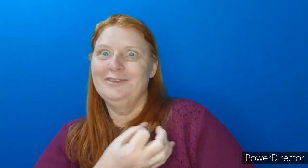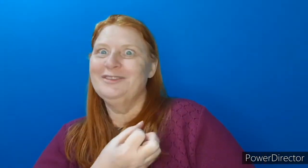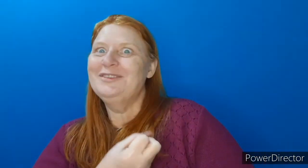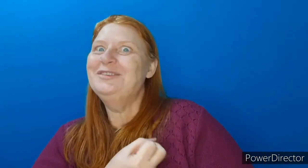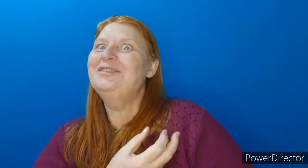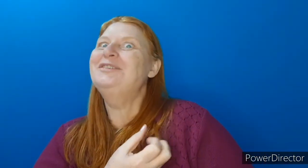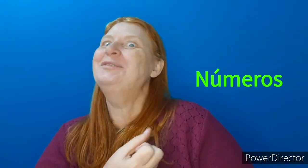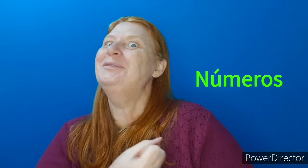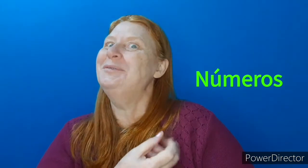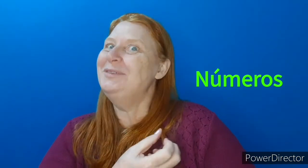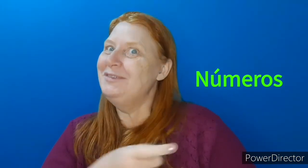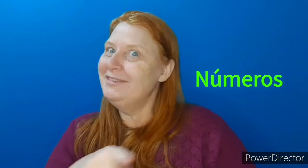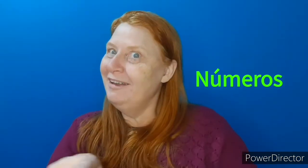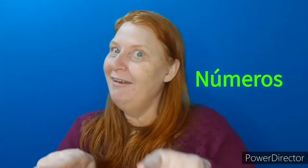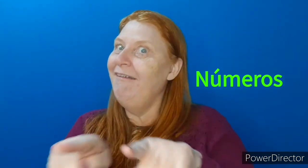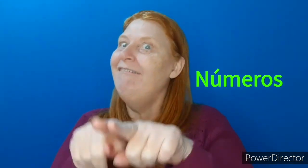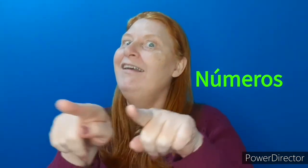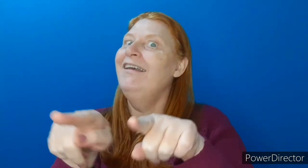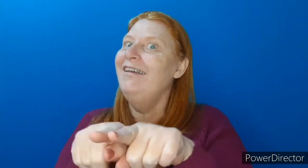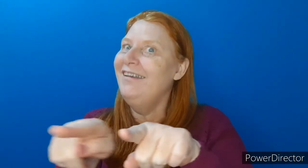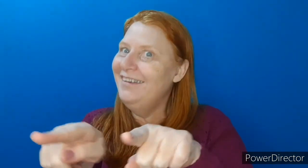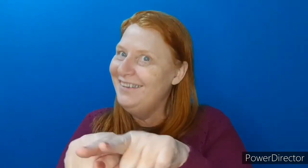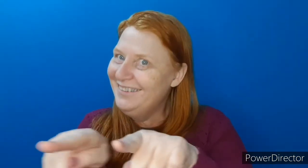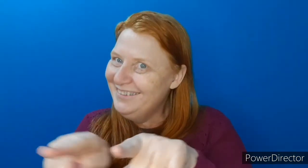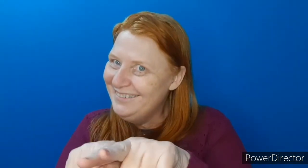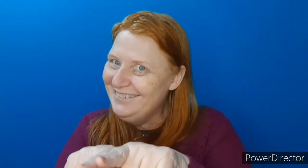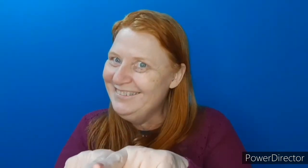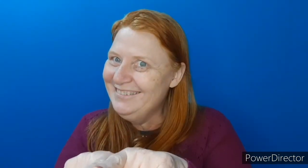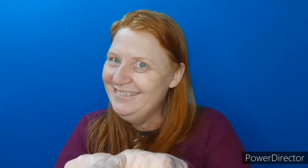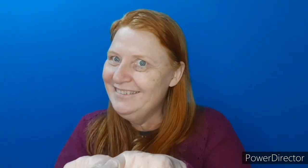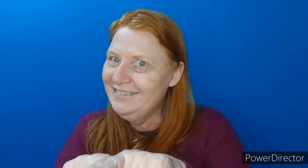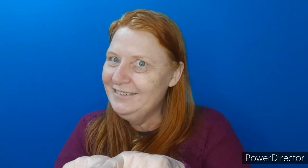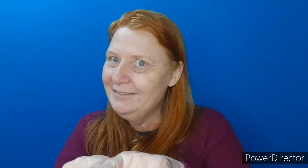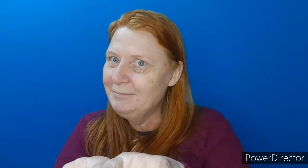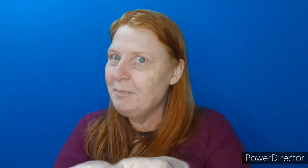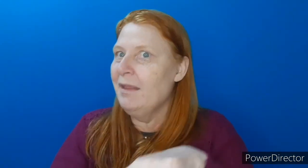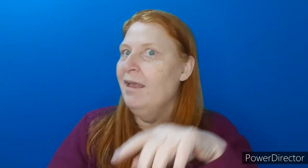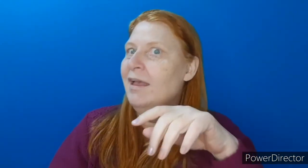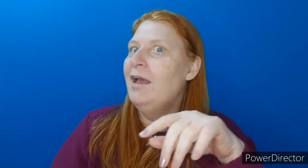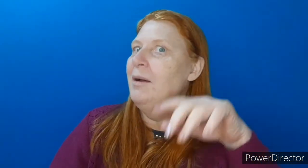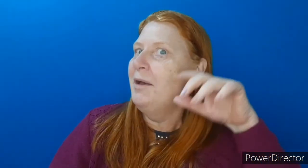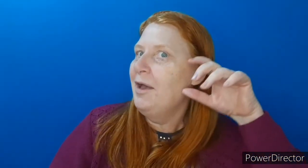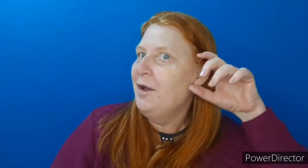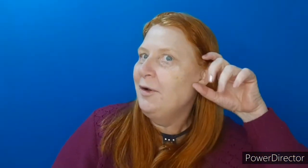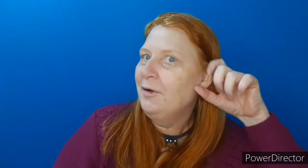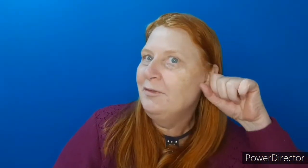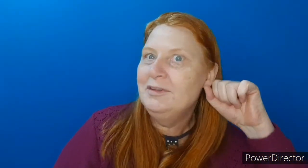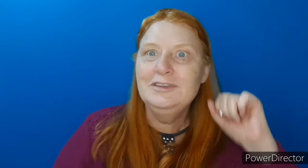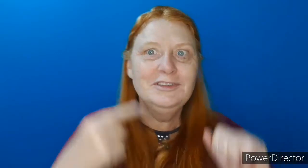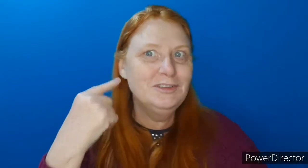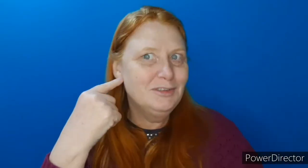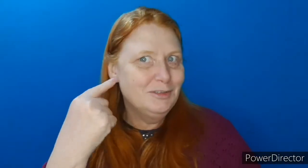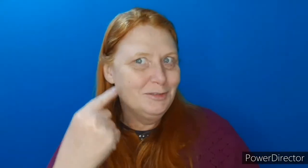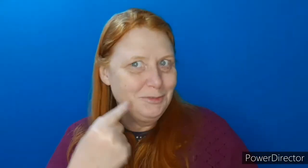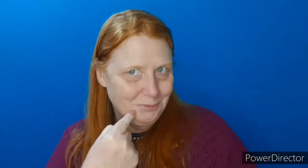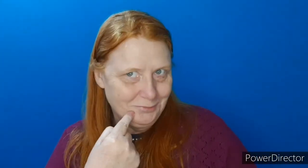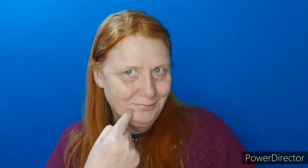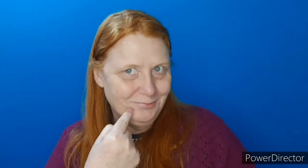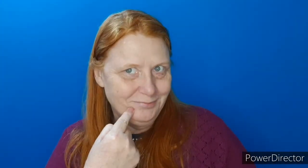Tem os números dentro da música. Ok, pessoal? Os ouvintes e os surdos.